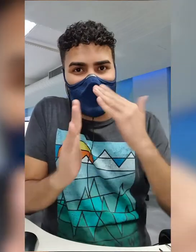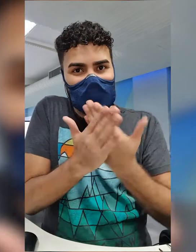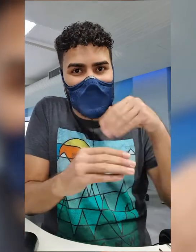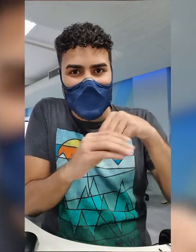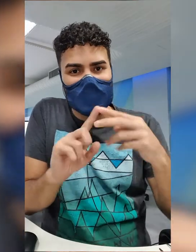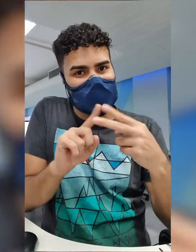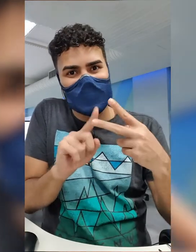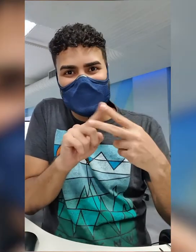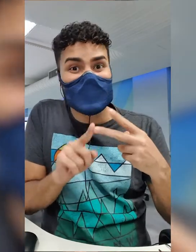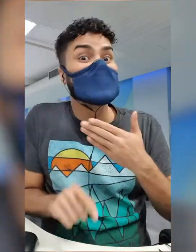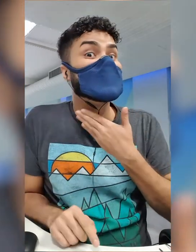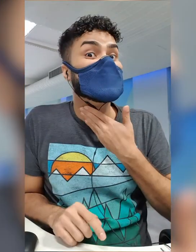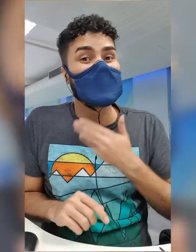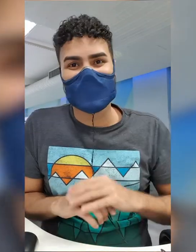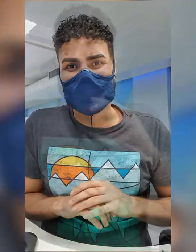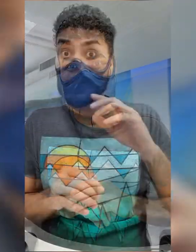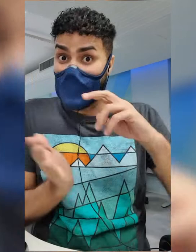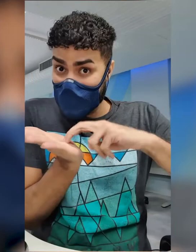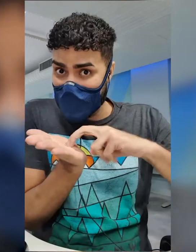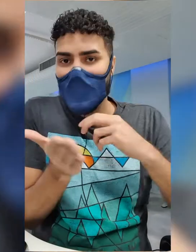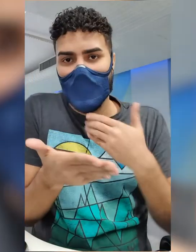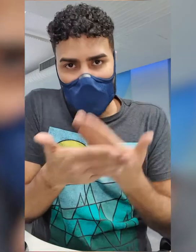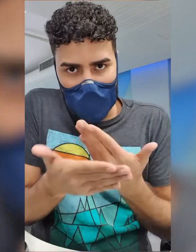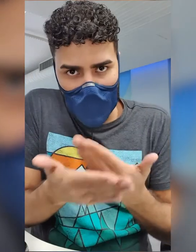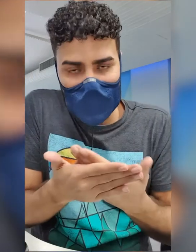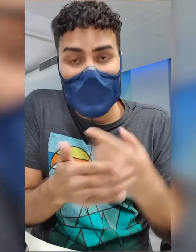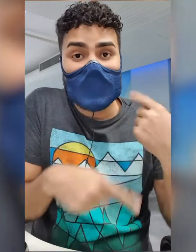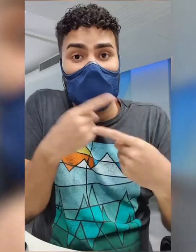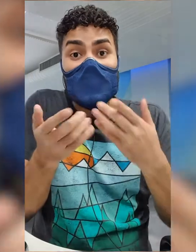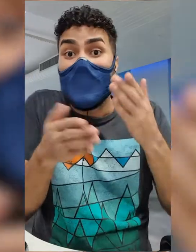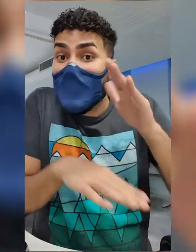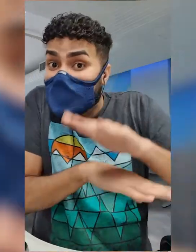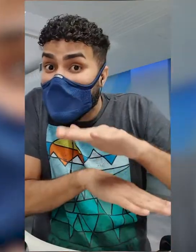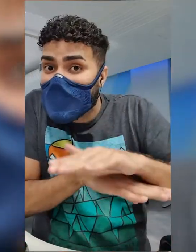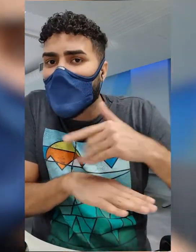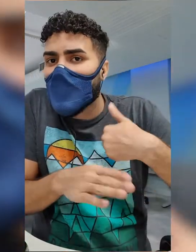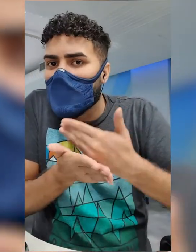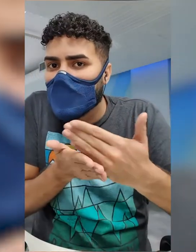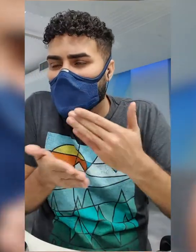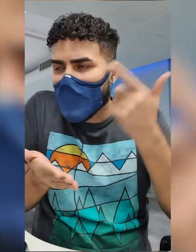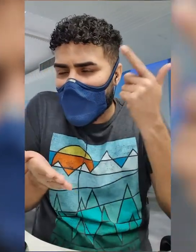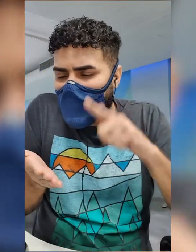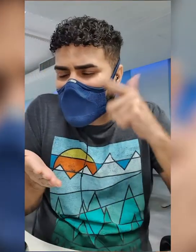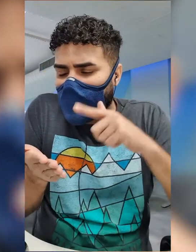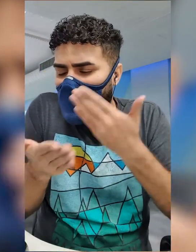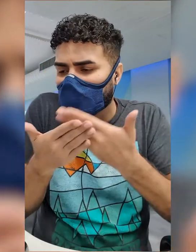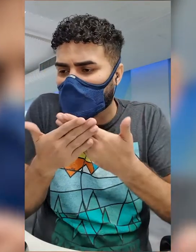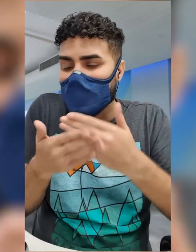aprendendo na escola. No dia eu tenho uma aula de manhã. Nas primeiras horas da tarde eu reviso e faço exercício de tarefa que já estão